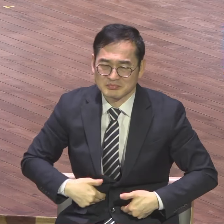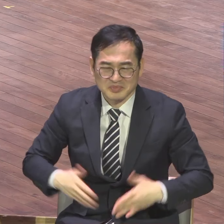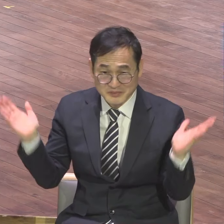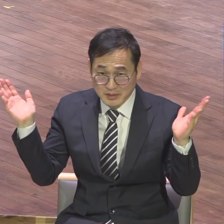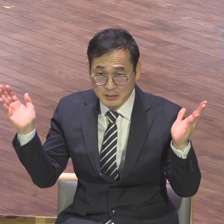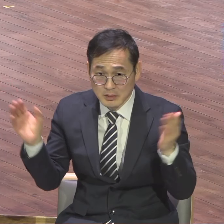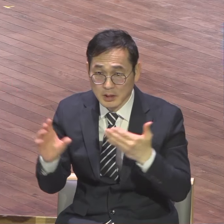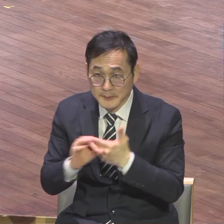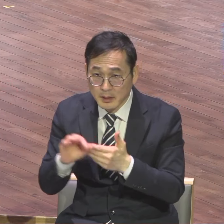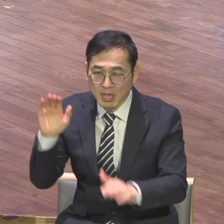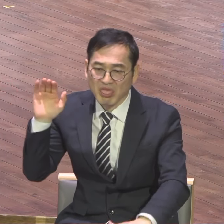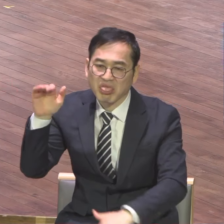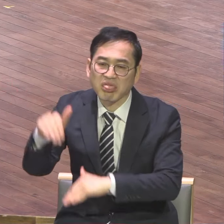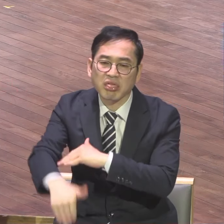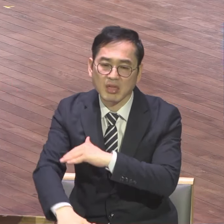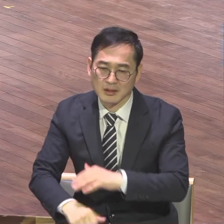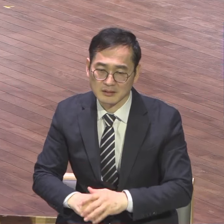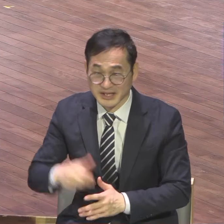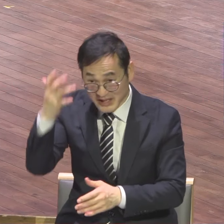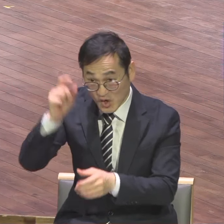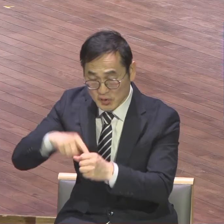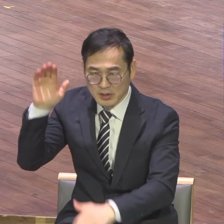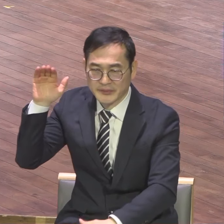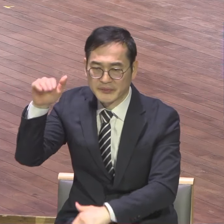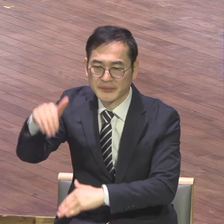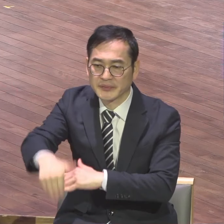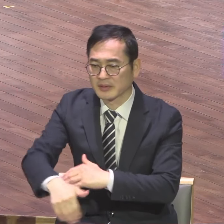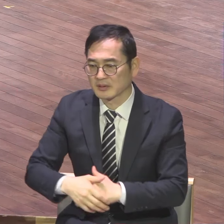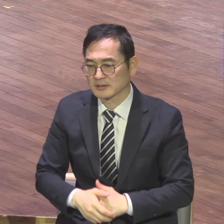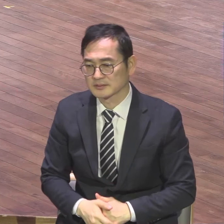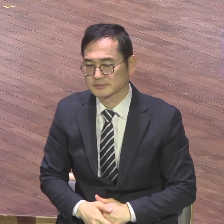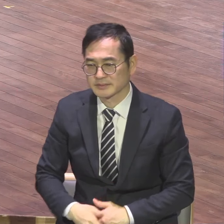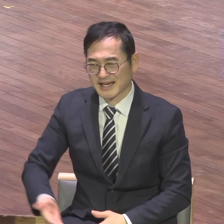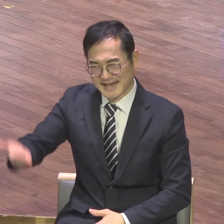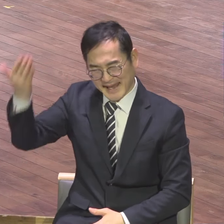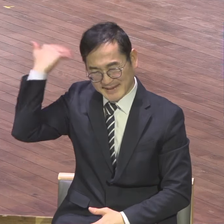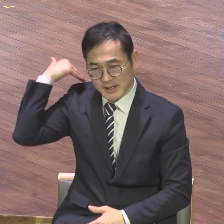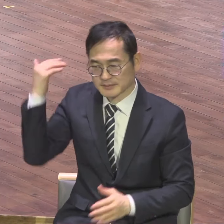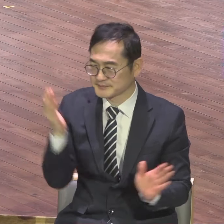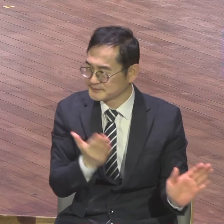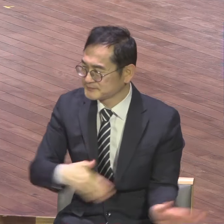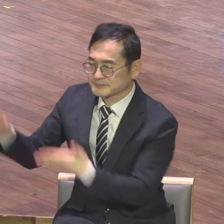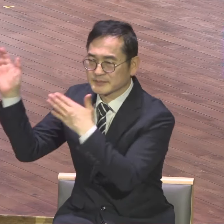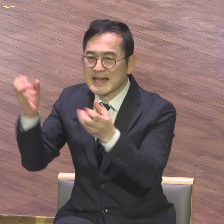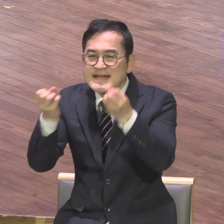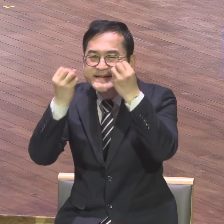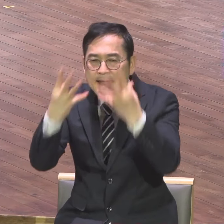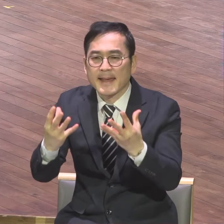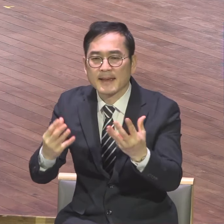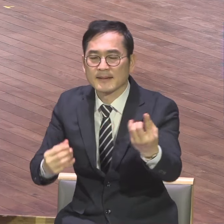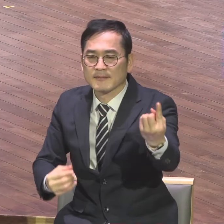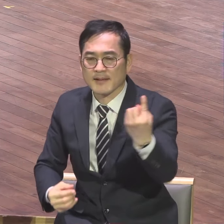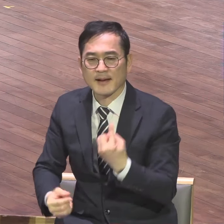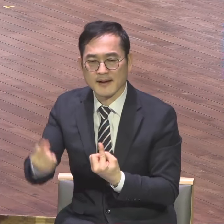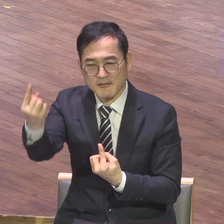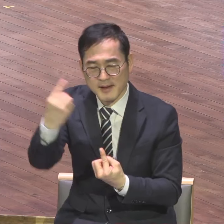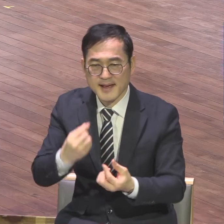이런 영적 경각심을 가져야 돼요 이전 것은 지나갔으니 보라 새것이 되었다 날로 새롭다